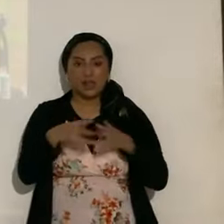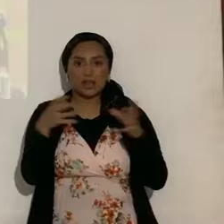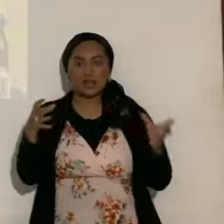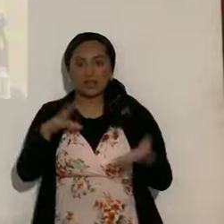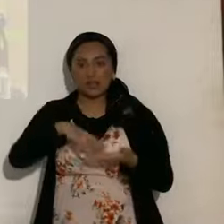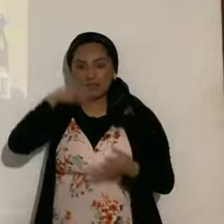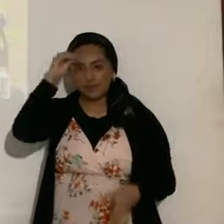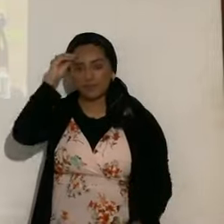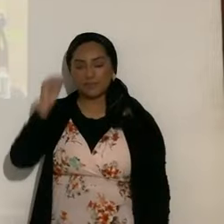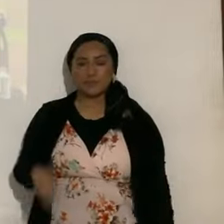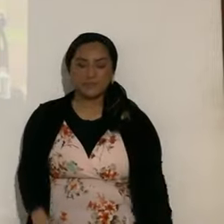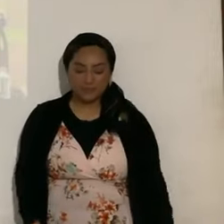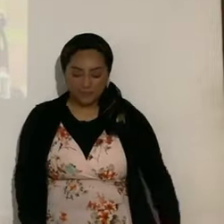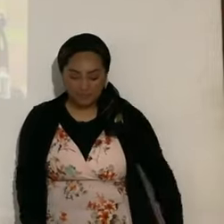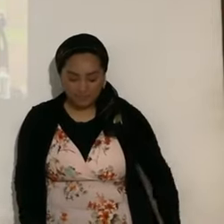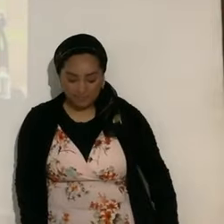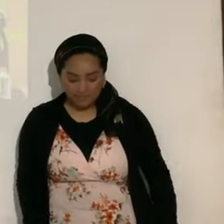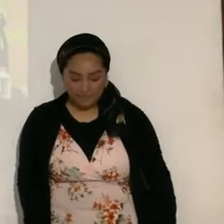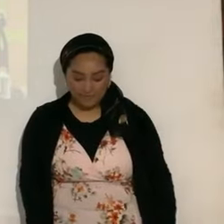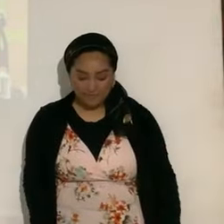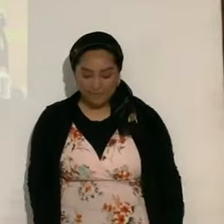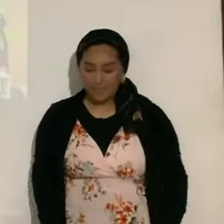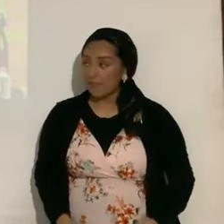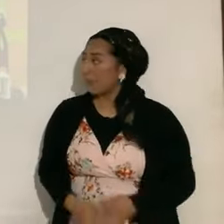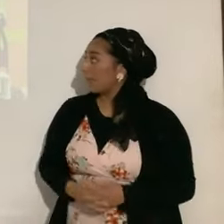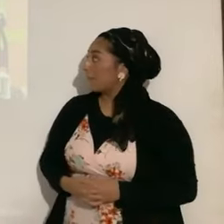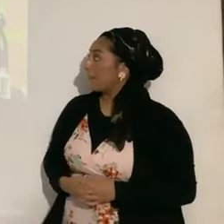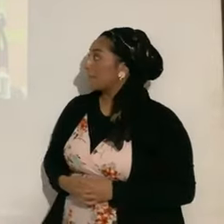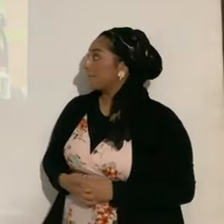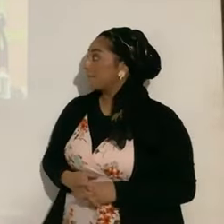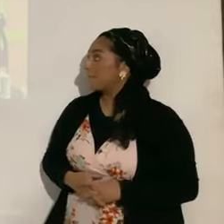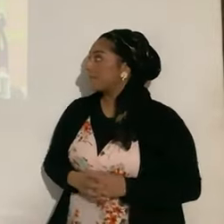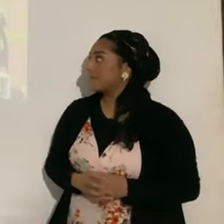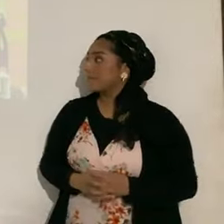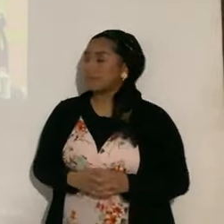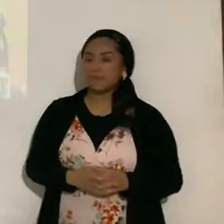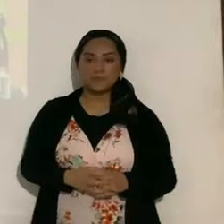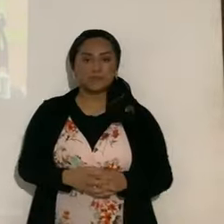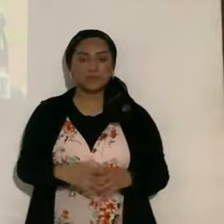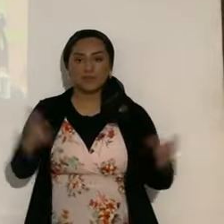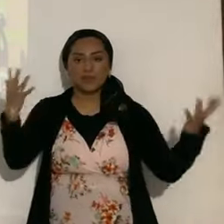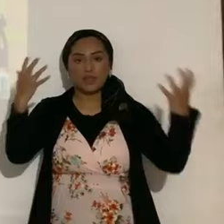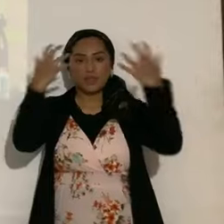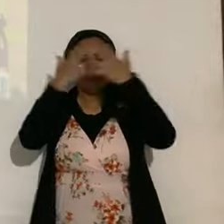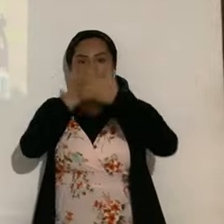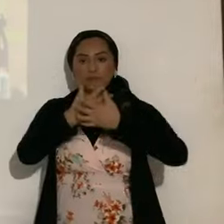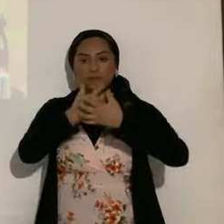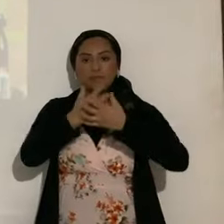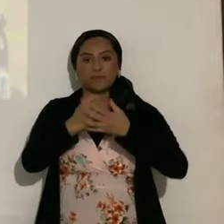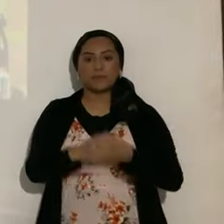eclipses, umbra, penumbra, antumbra, umbra,